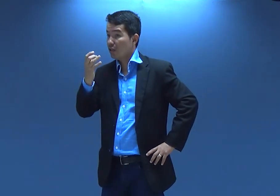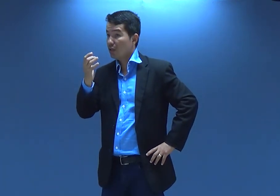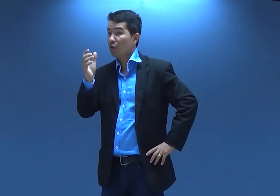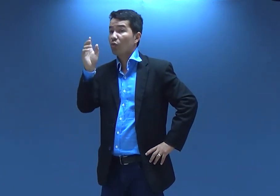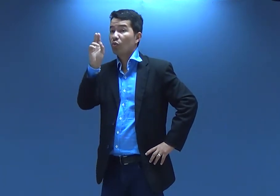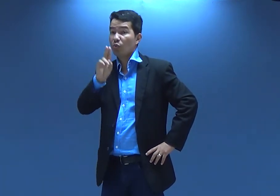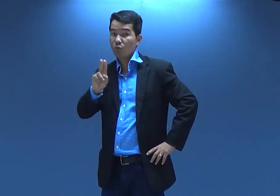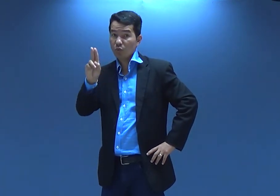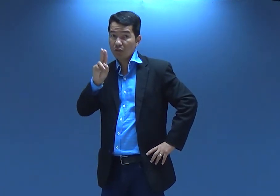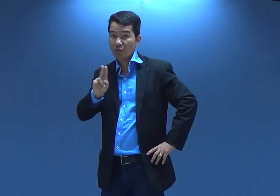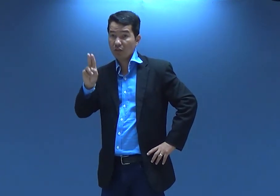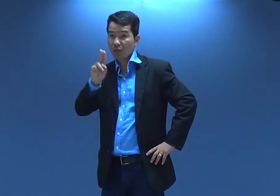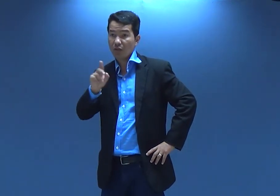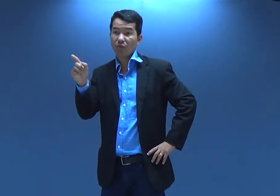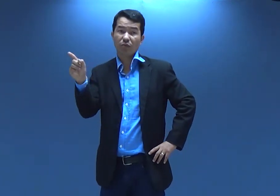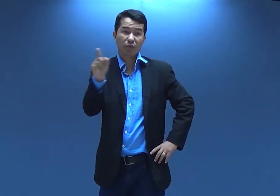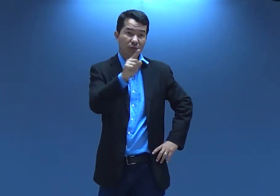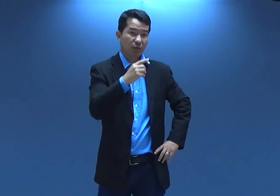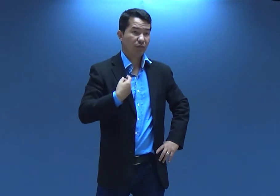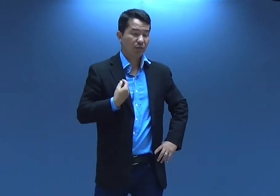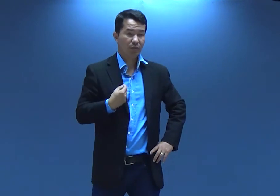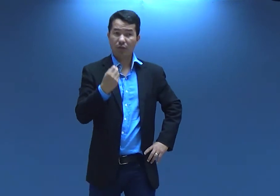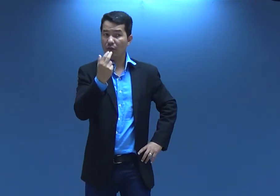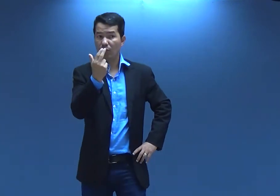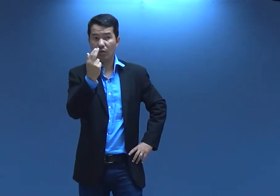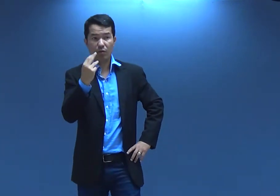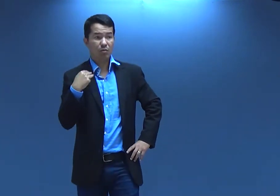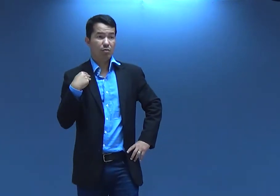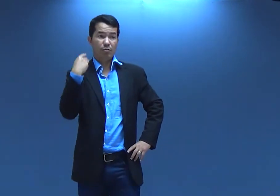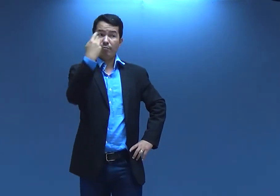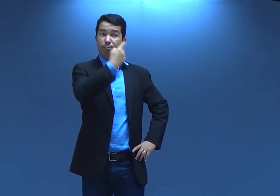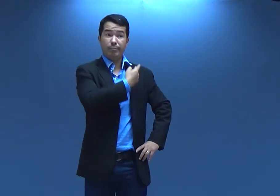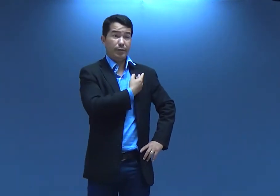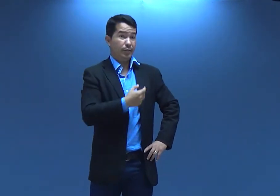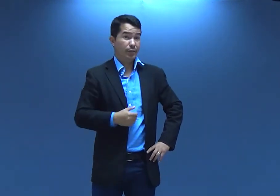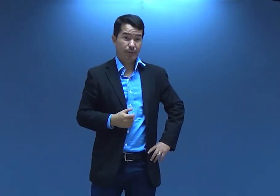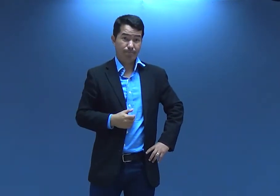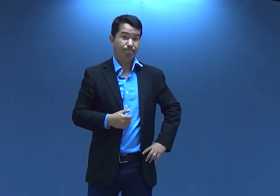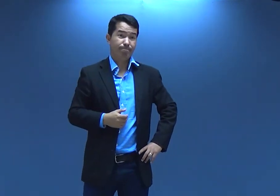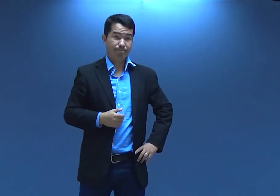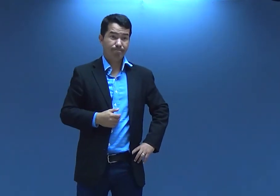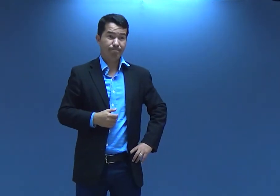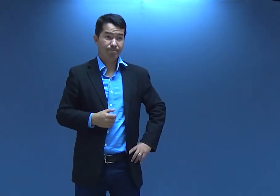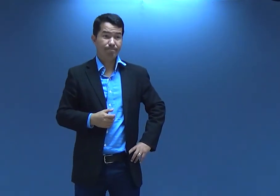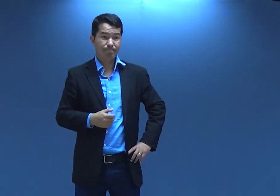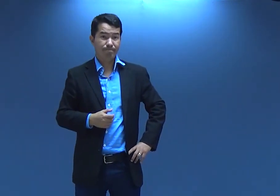Deus ele quer usar você usar a sua vida assim como ele usou a vida de Maria